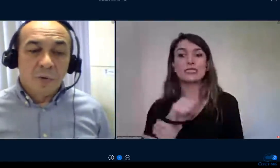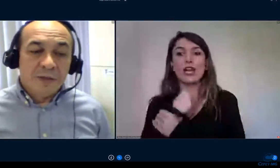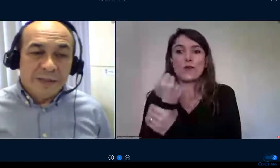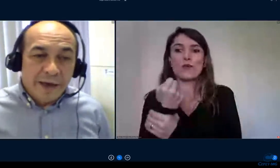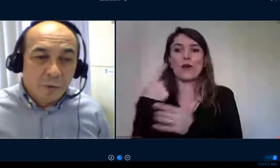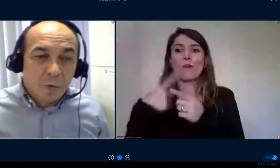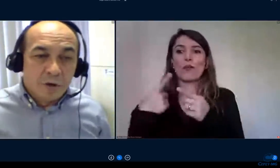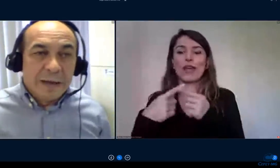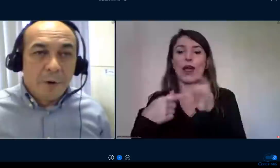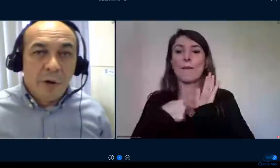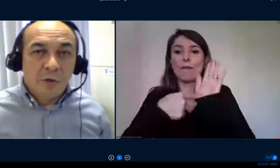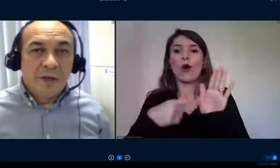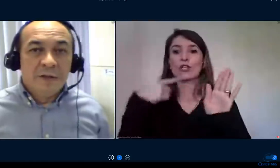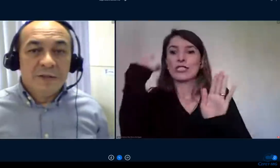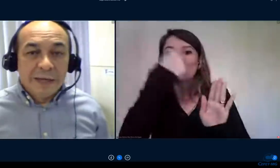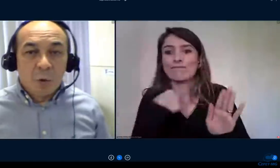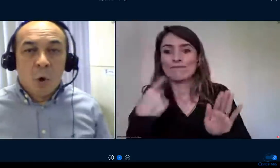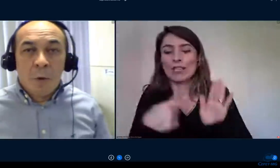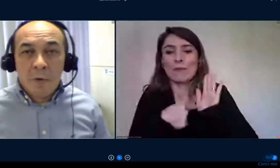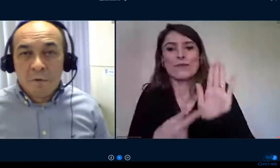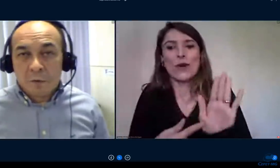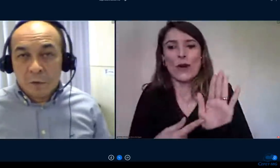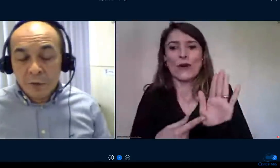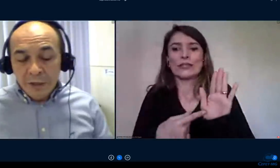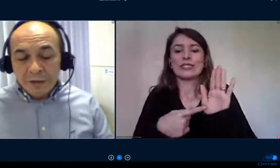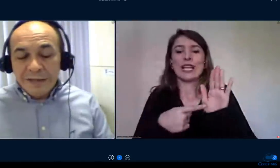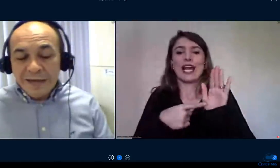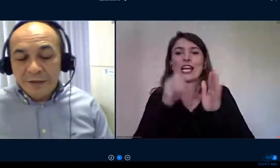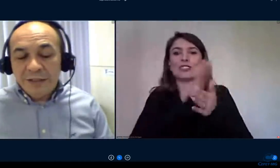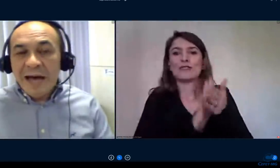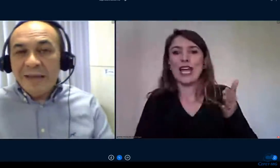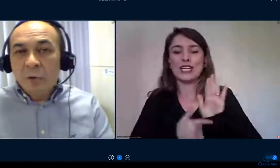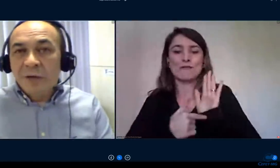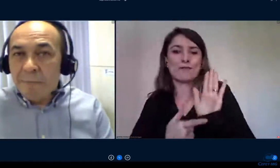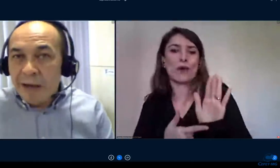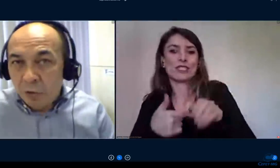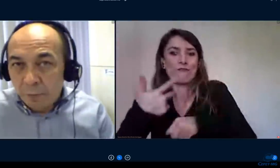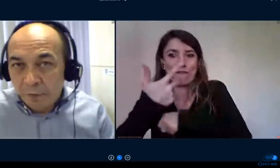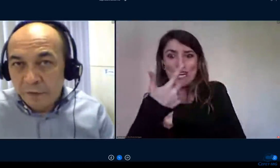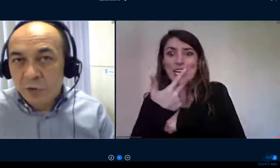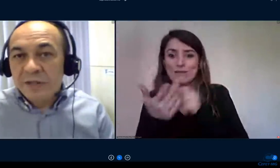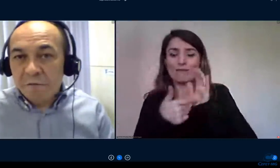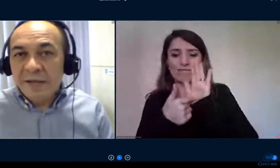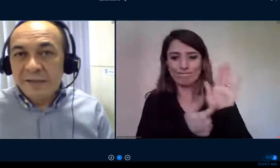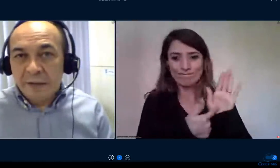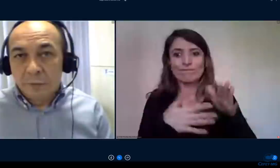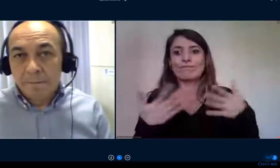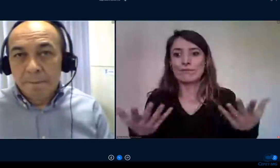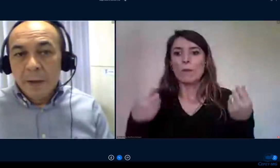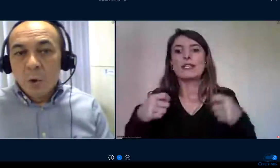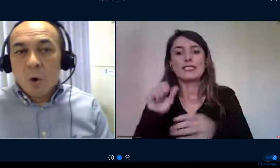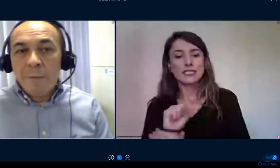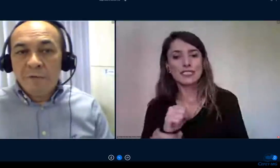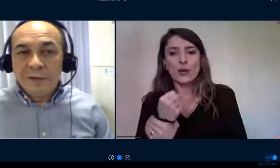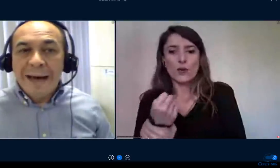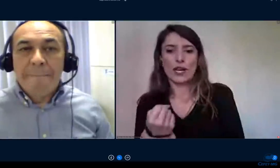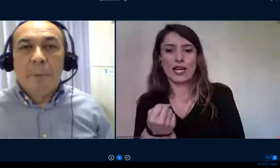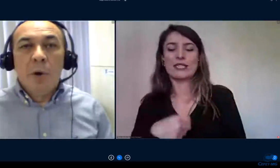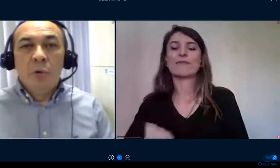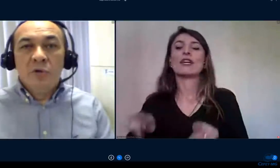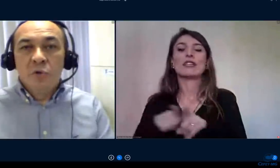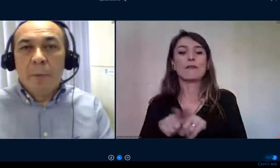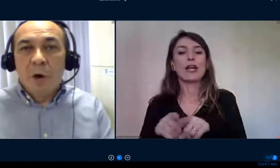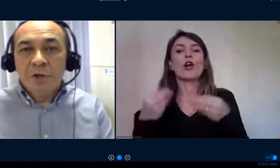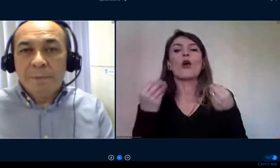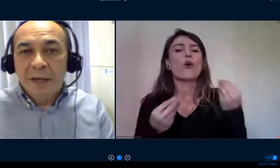questionamento interno nosso da Proreitoria de Ensino é como eu vou dar destaque ao trabalho que o professor está fazendo como eu vou dar